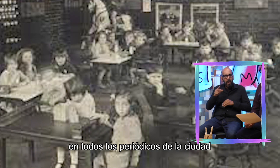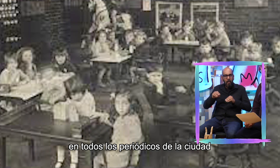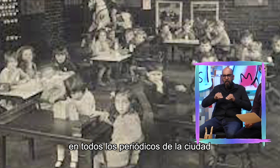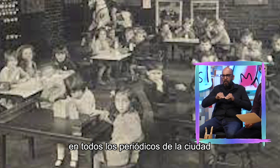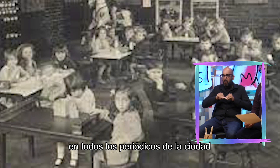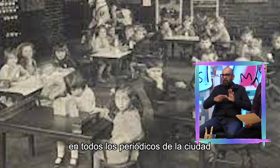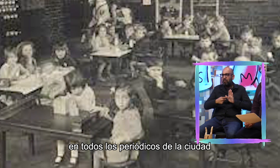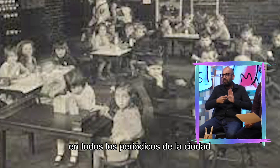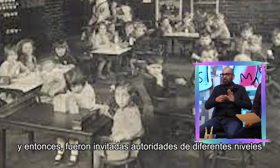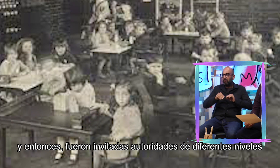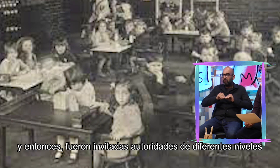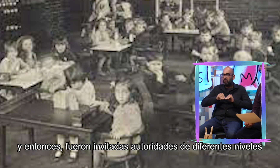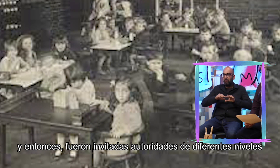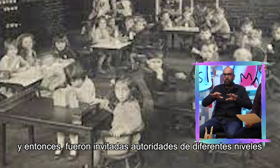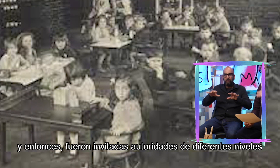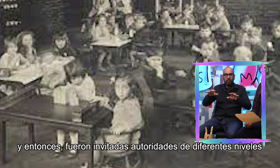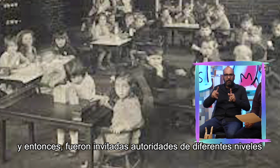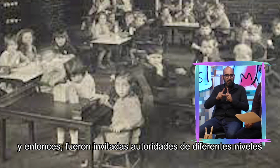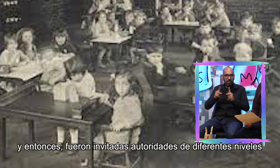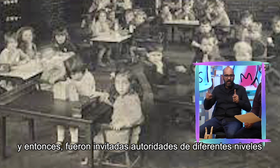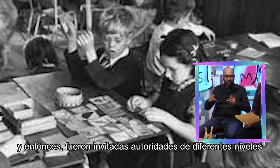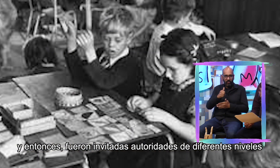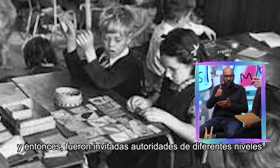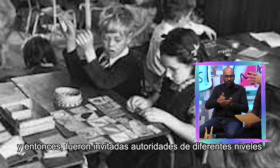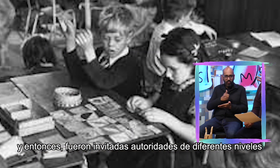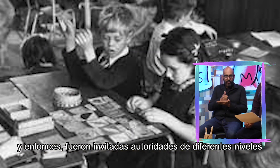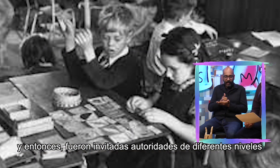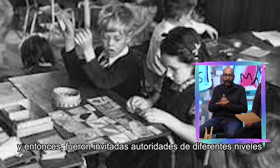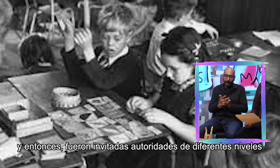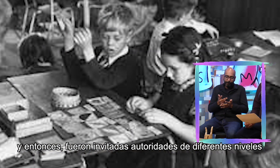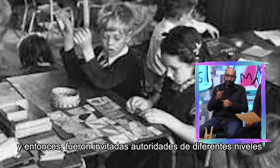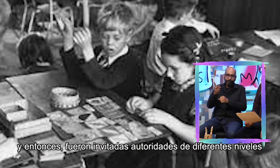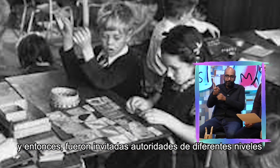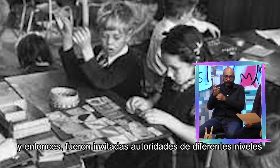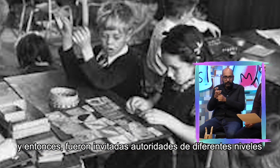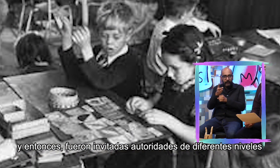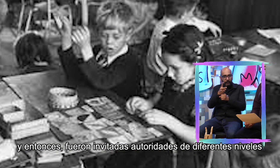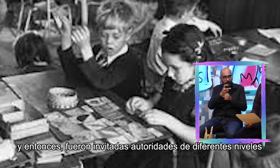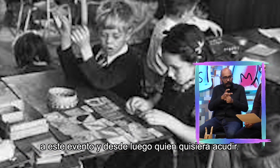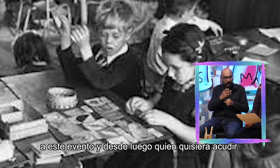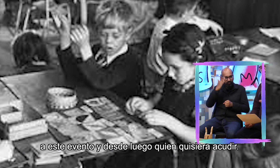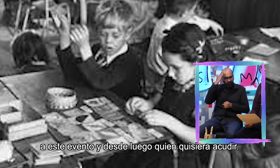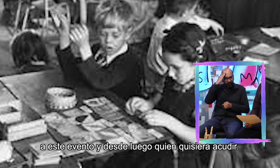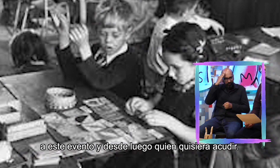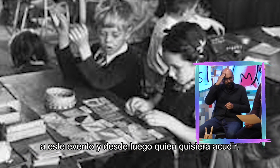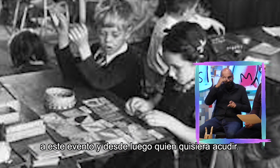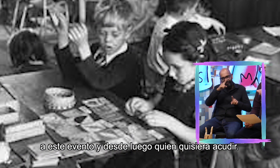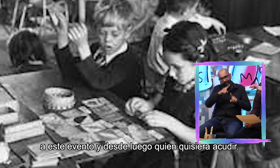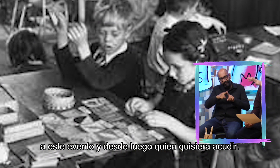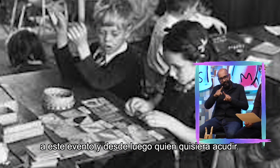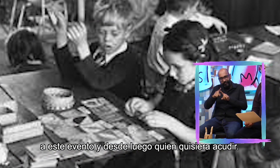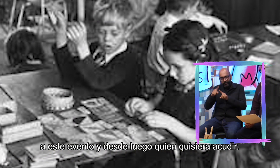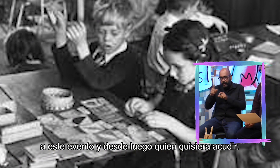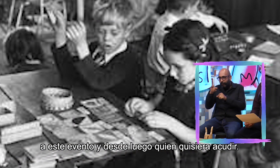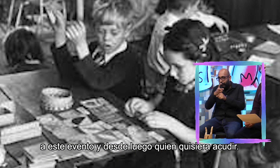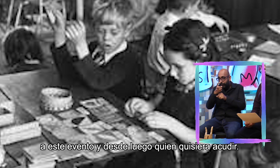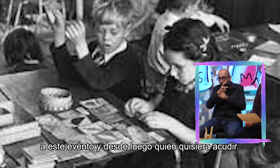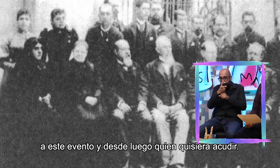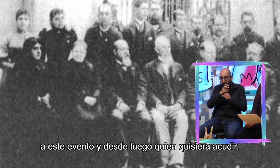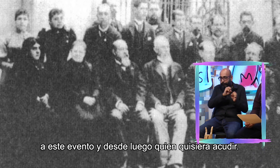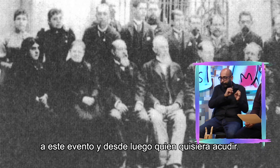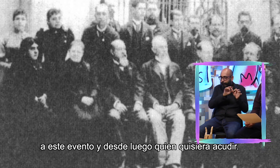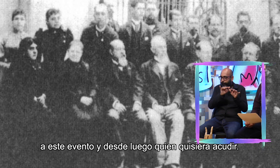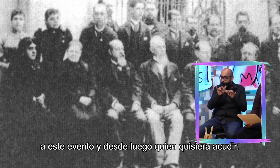los periódicos de la ciudad y entonces fueron invitadas autoridades de diferentes niveles a este evento y desde luego